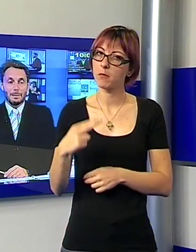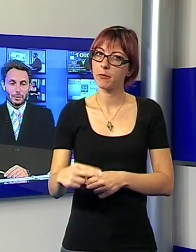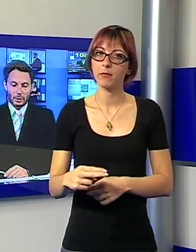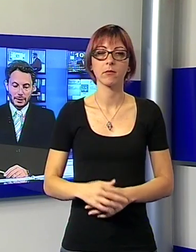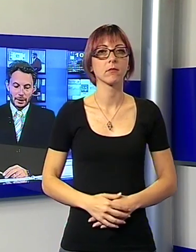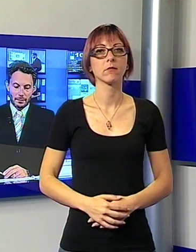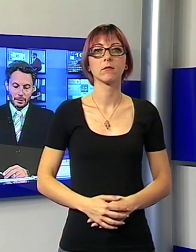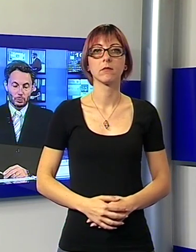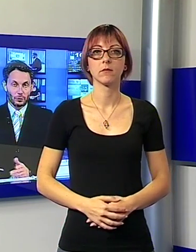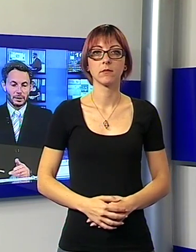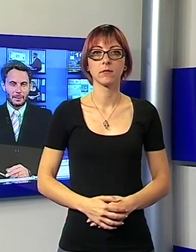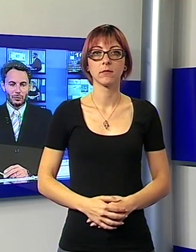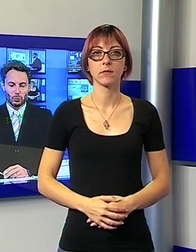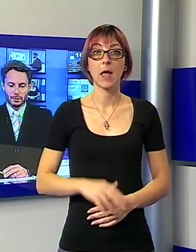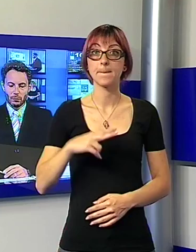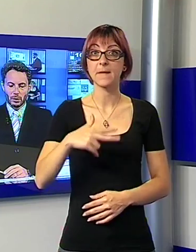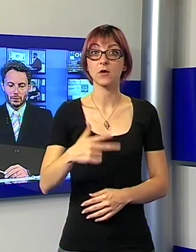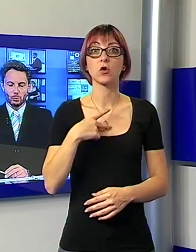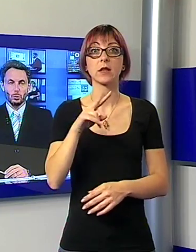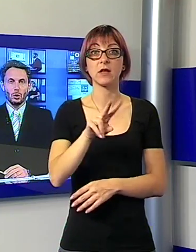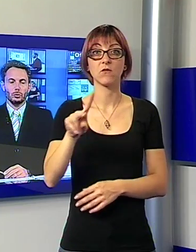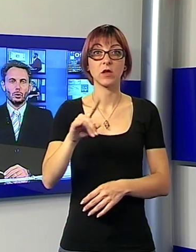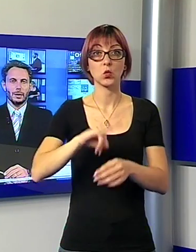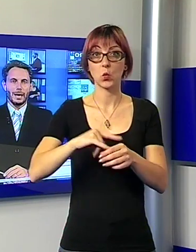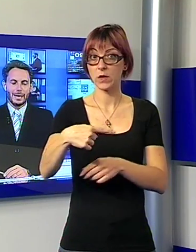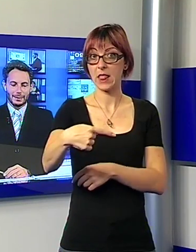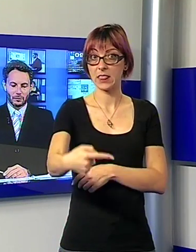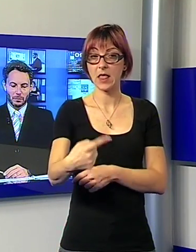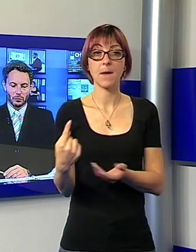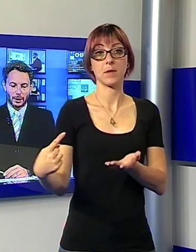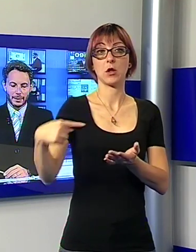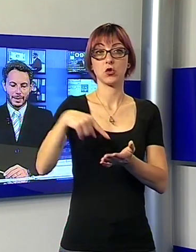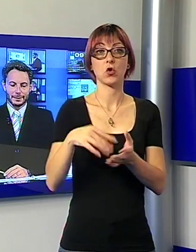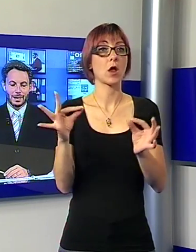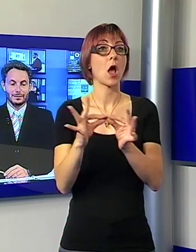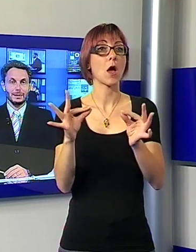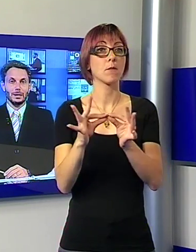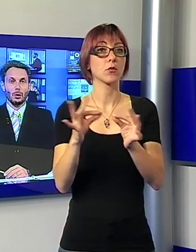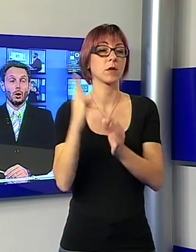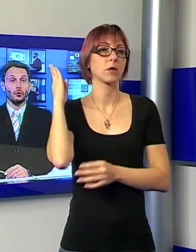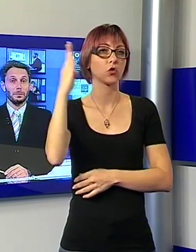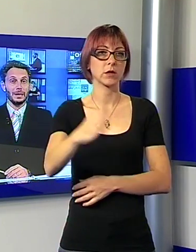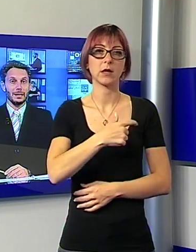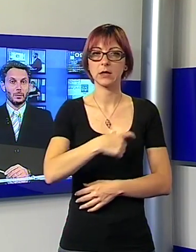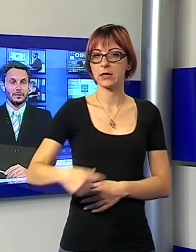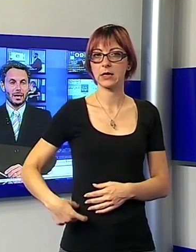Mercoledì 21 settembre su Noi TV alle ore 21 torna la trasmissione diretta sindaco. Ospite di questa